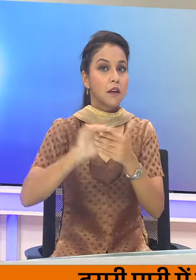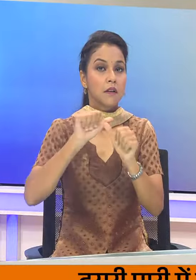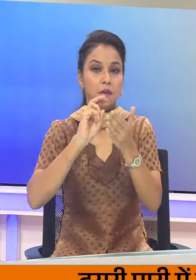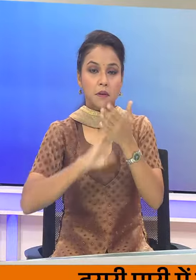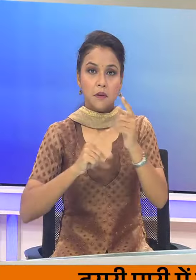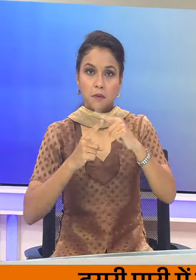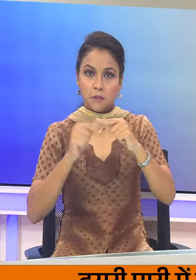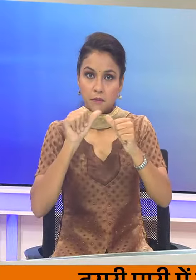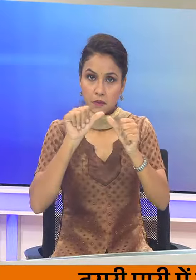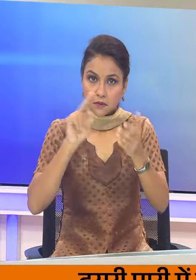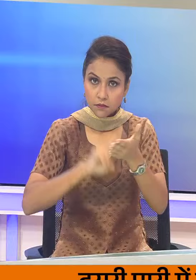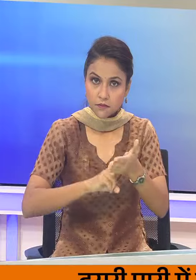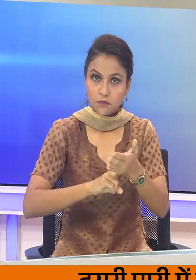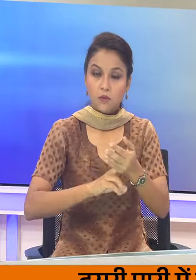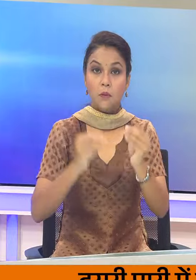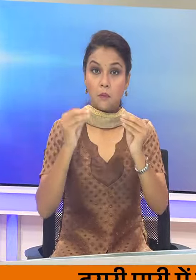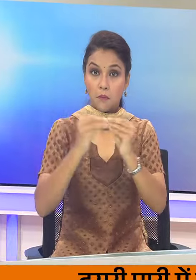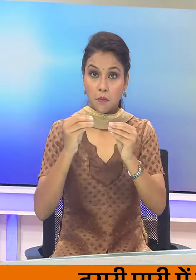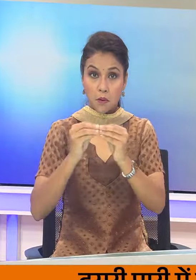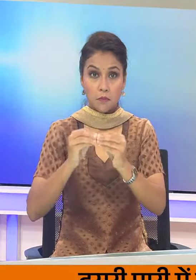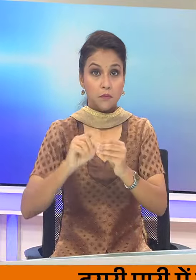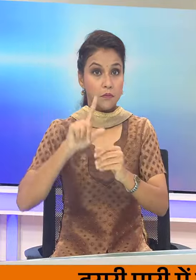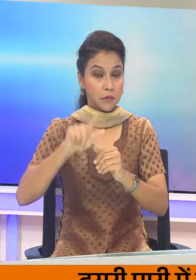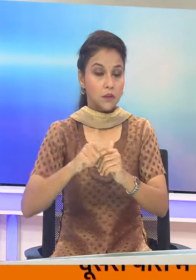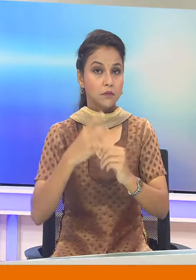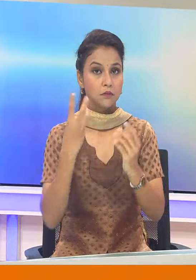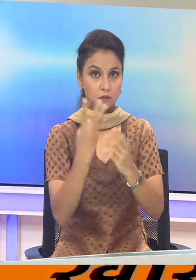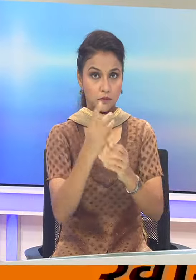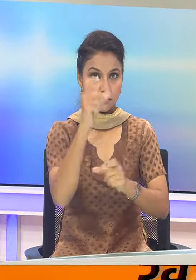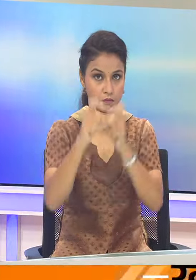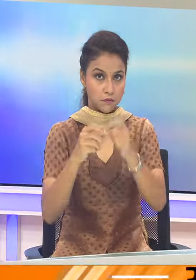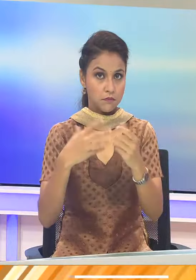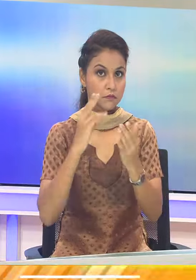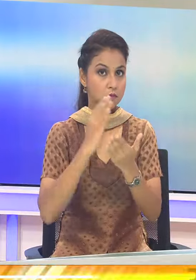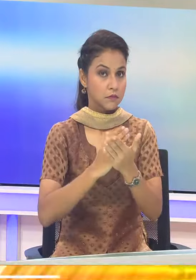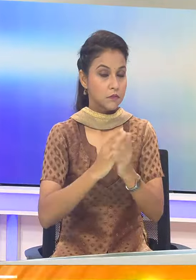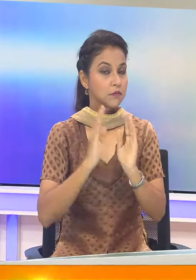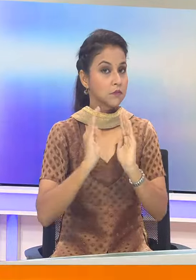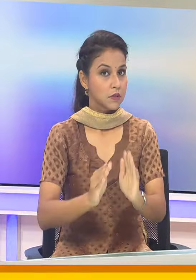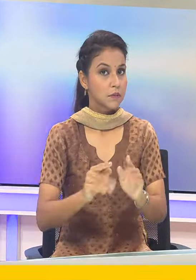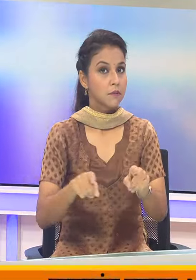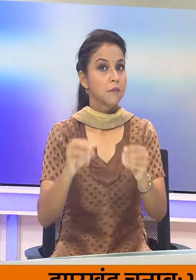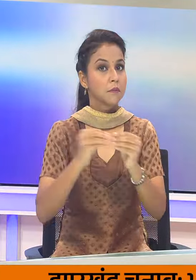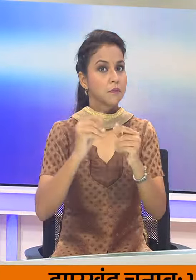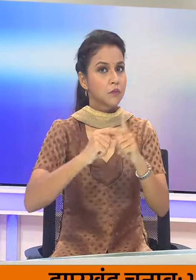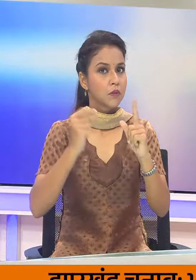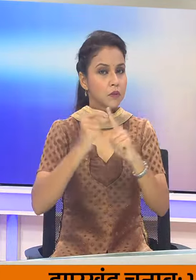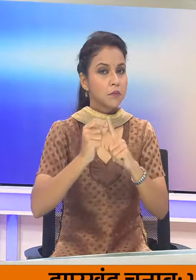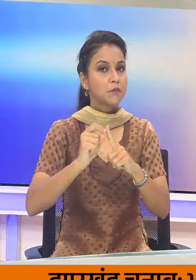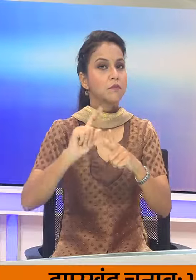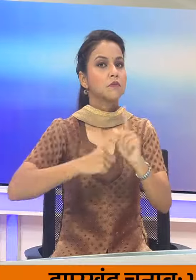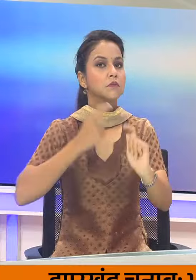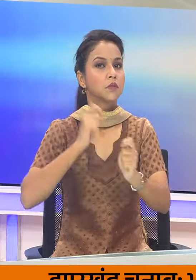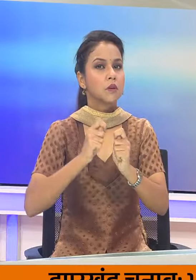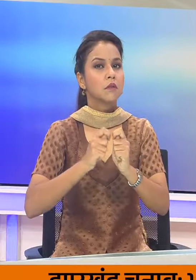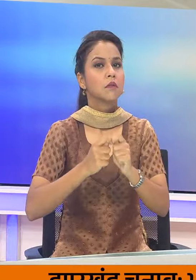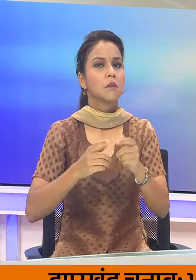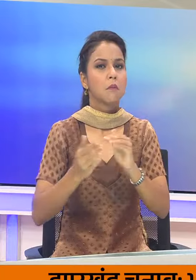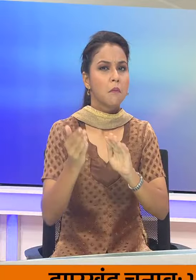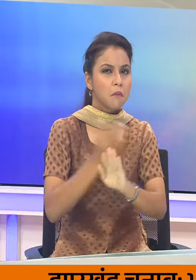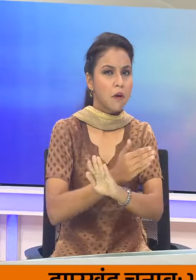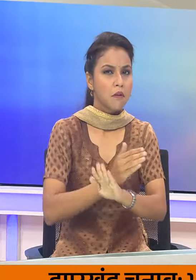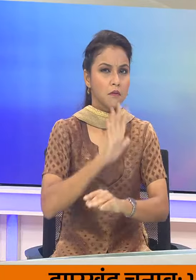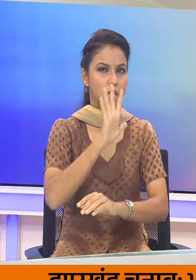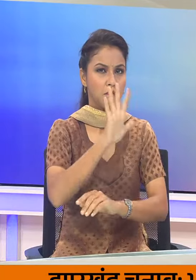सर्वा और प्रदेश अत्यक्ष बाबुलाल मराणी मौजूद रहेंगे, नरसल बीजेपी जारखन विधान सभा चुनावों के लिए पहले ही पंच